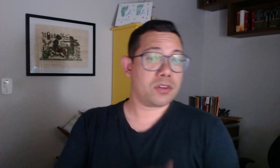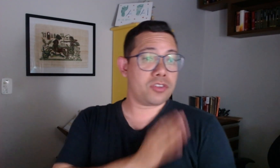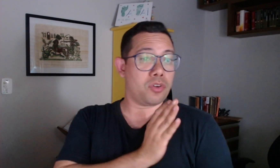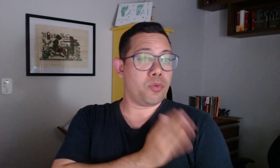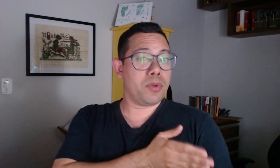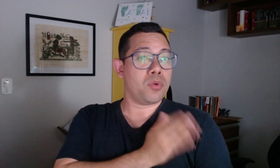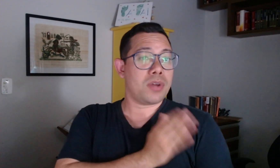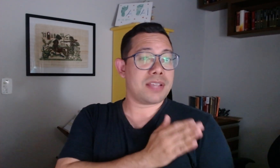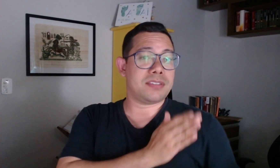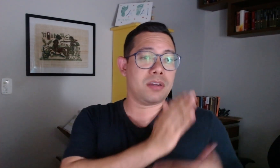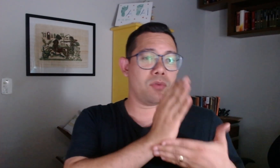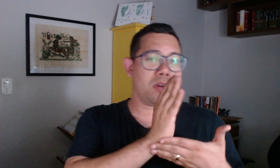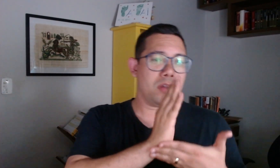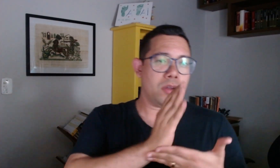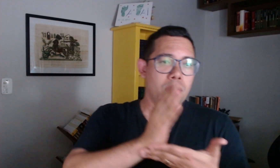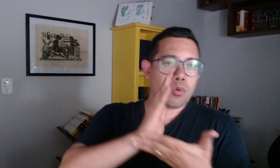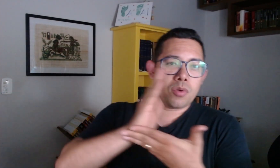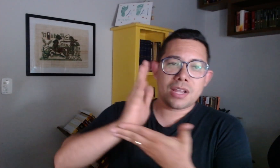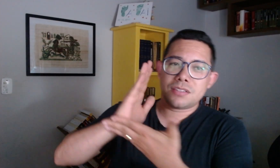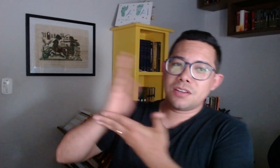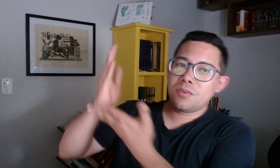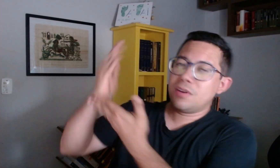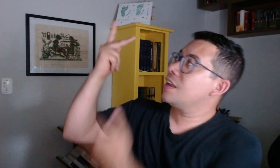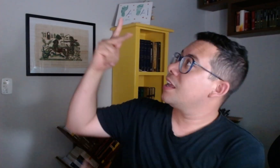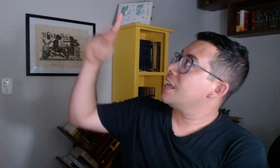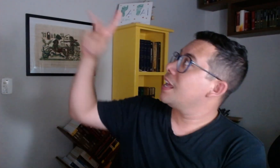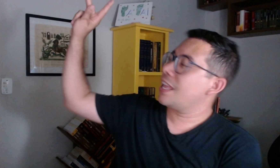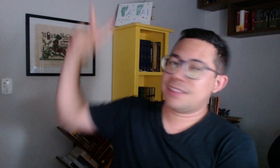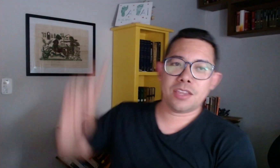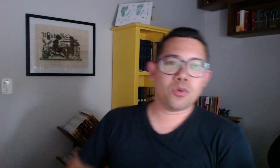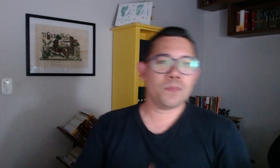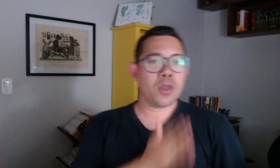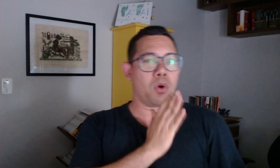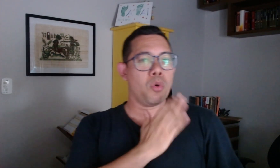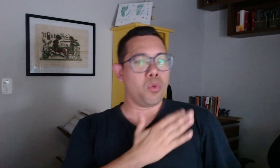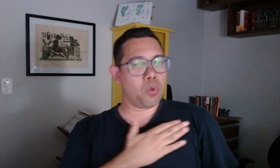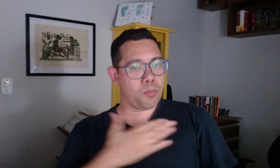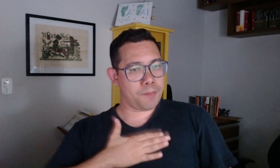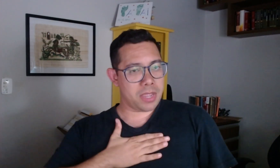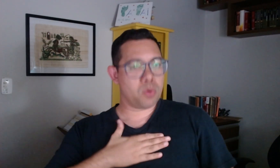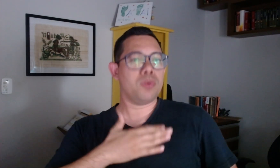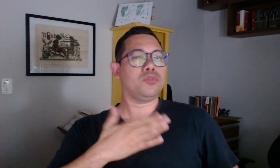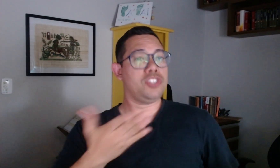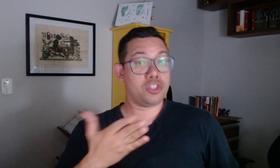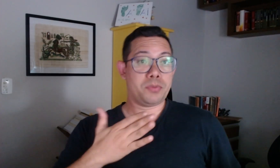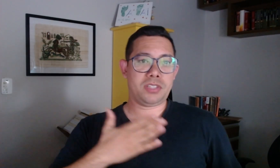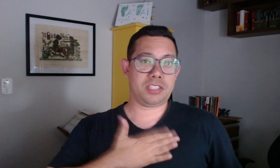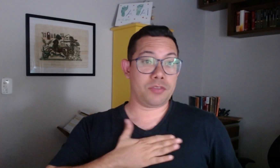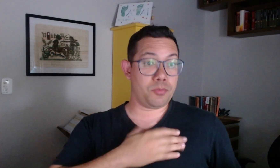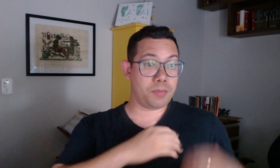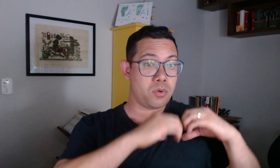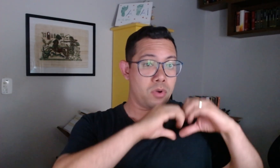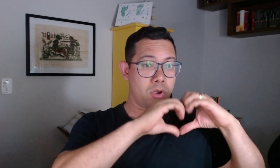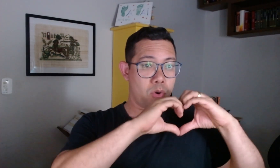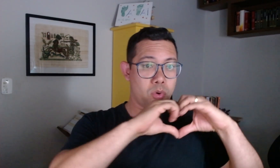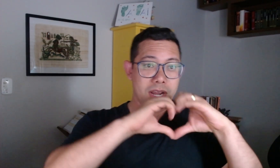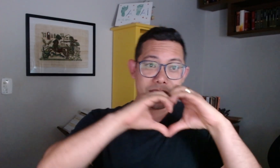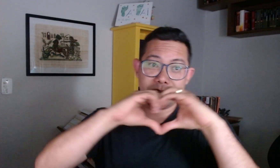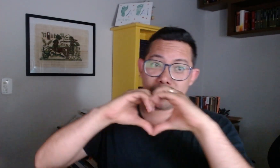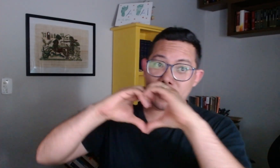assim, ó, meu coração, ó, o coração é teu, ou o meu, no sentido possessivo, meu coração, ó,